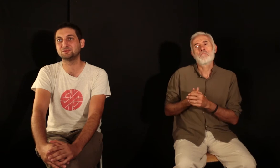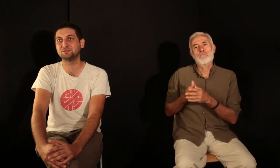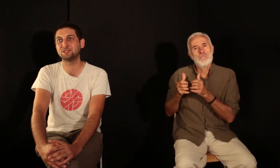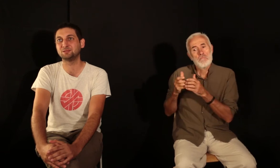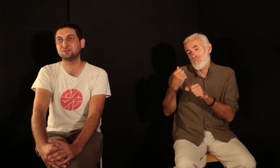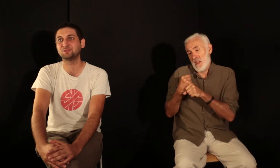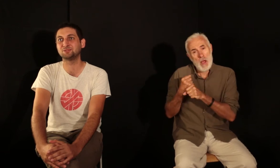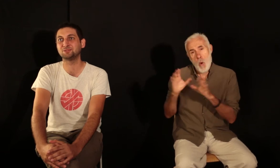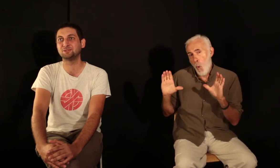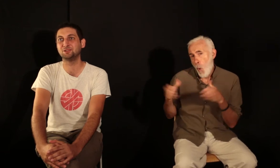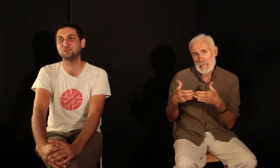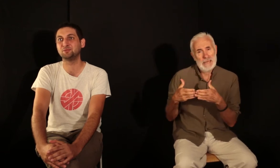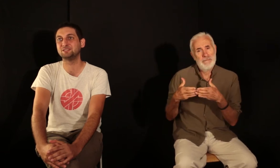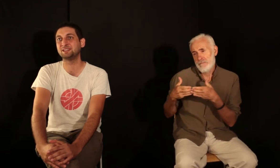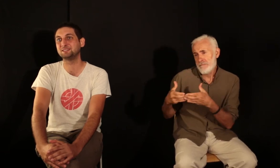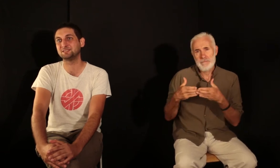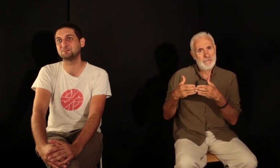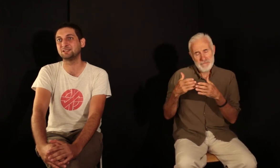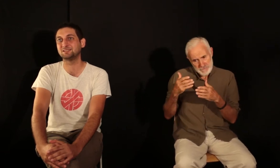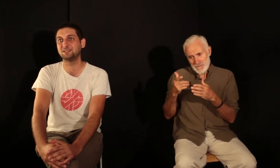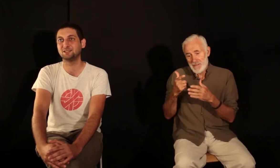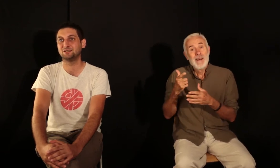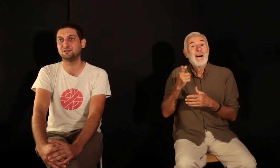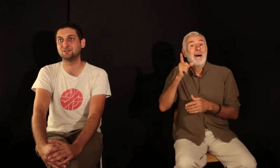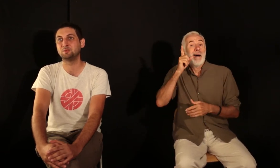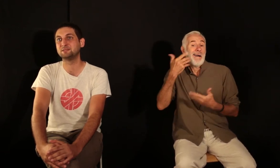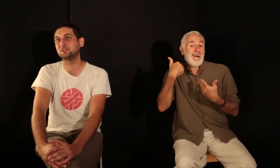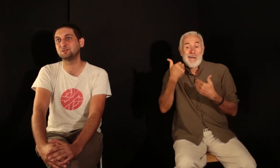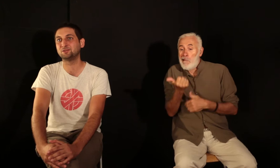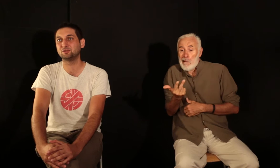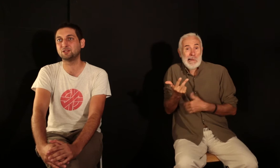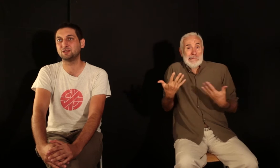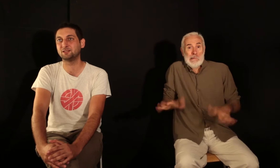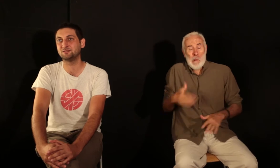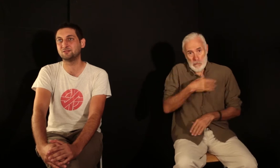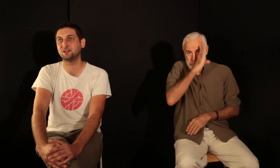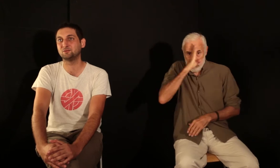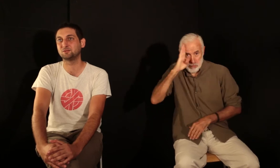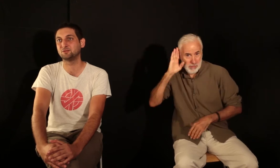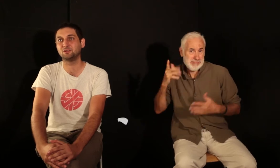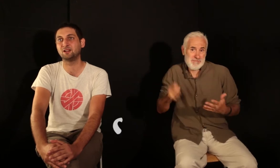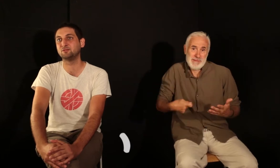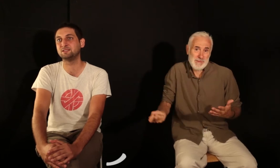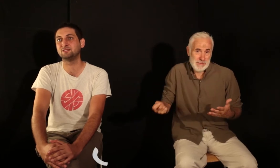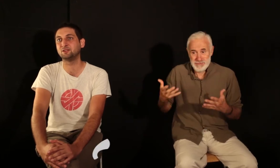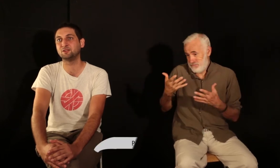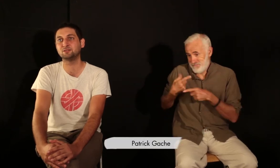indépendante, de petite taille, qui se respecte, au même titre que mes collègues. A la fois éditeur,